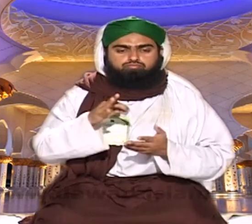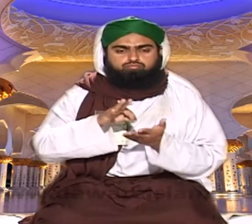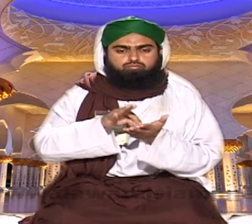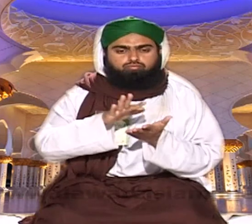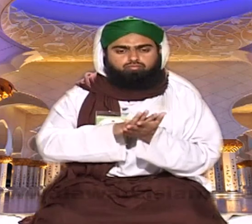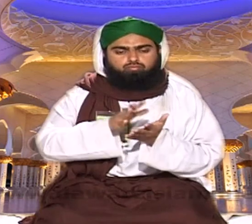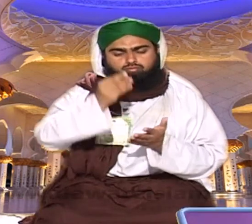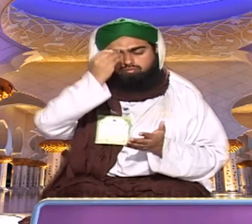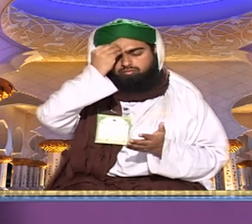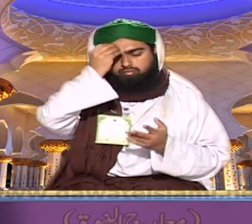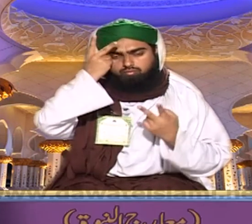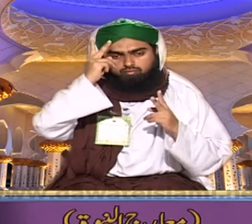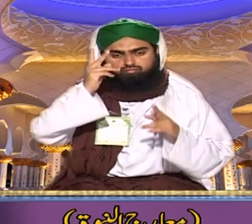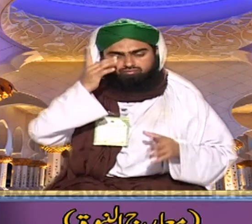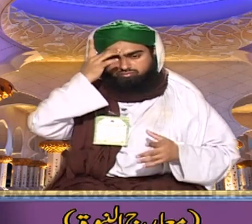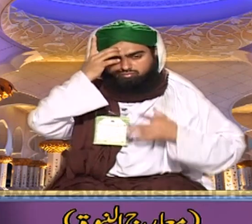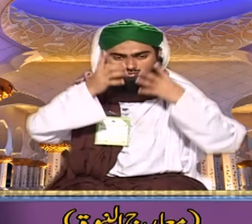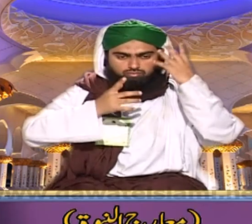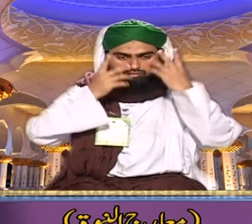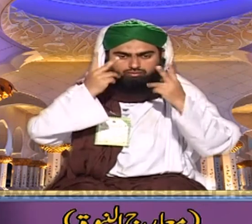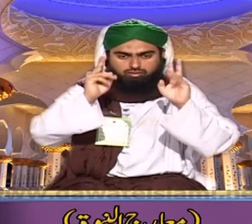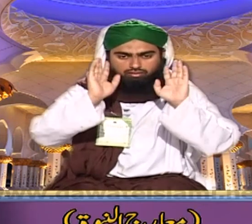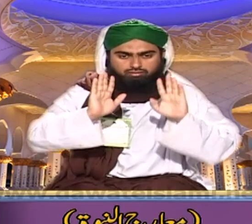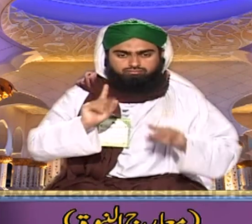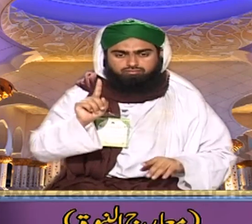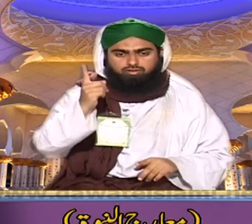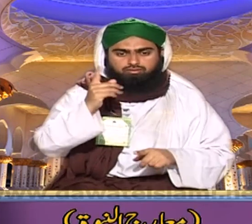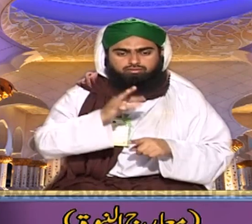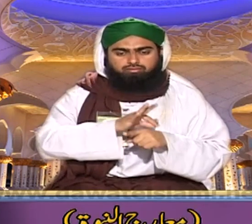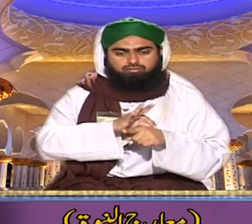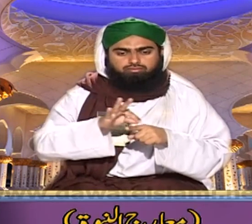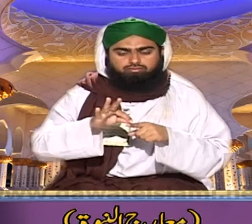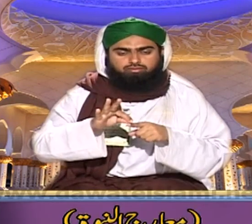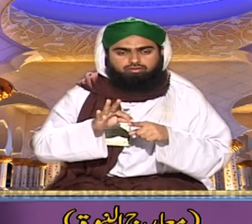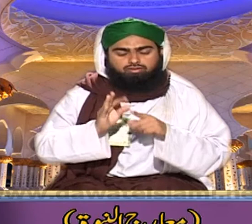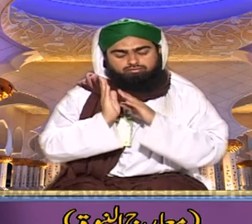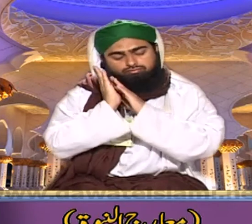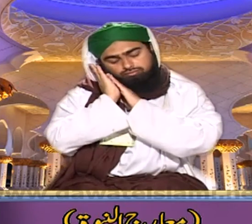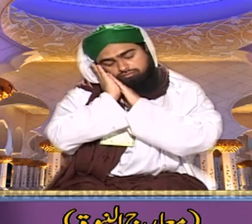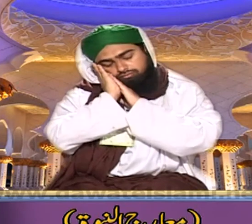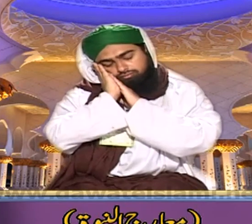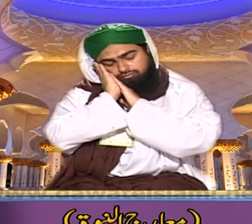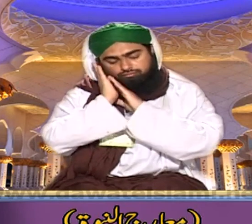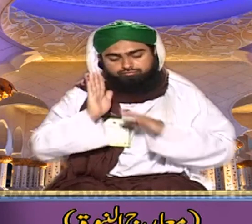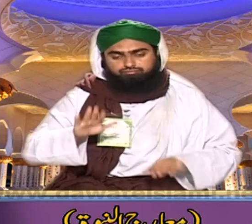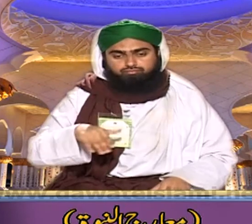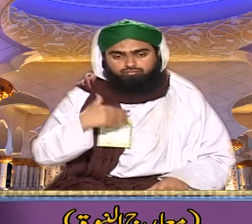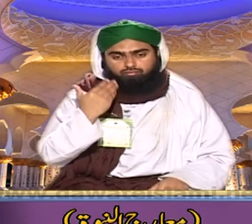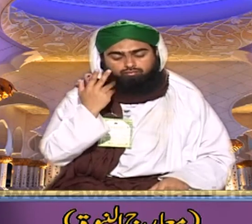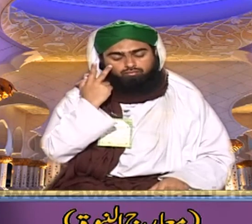بڑا پریشان رہتا تھا ایک رات جب وہ سویا تو سوئیوی قسمت